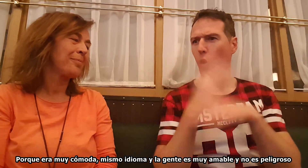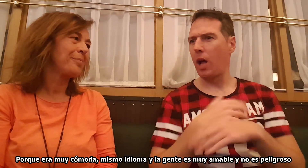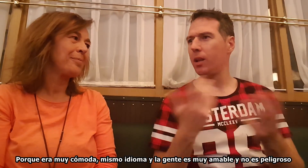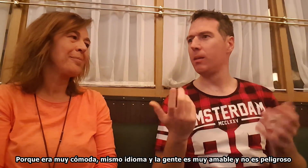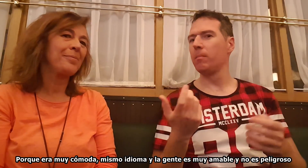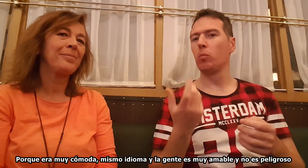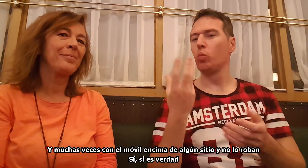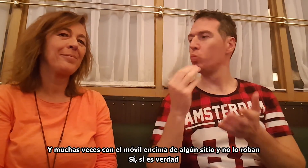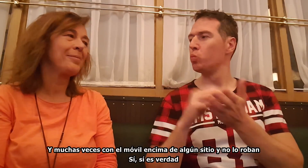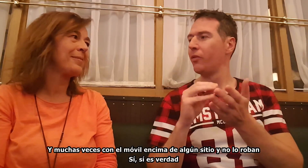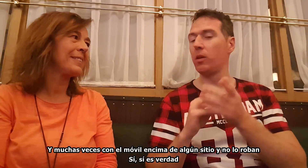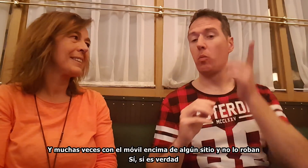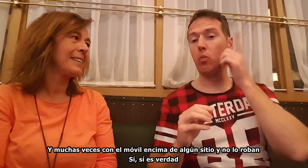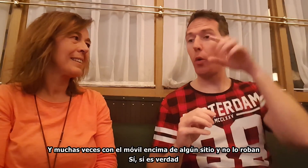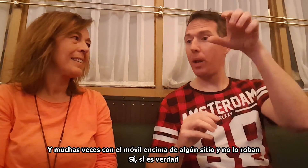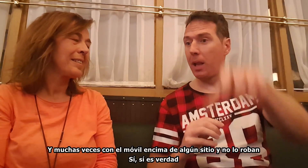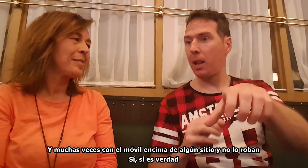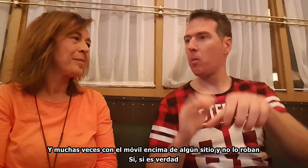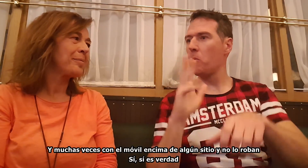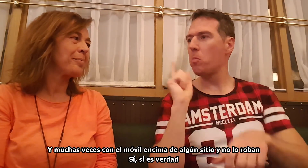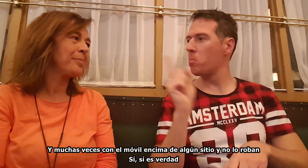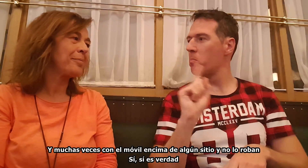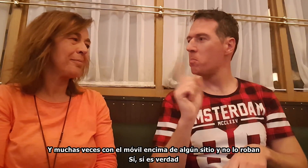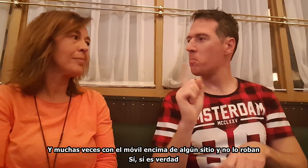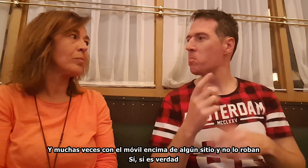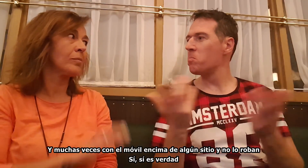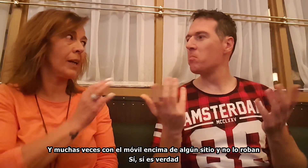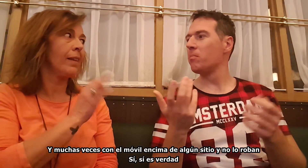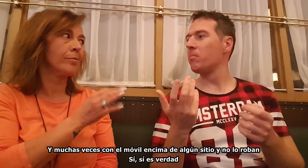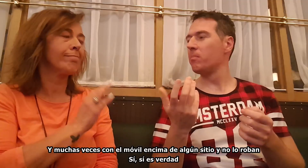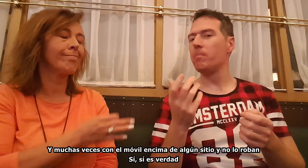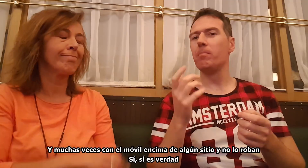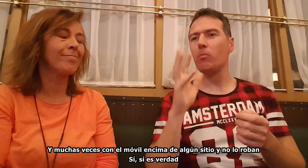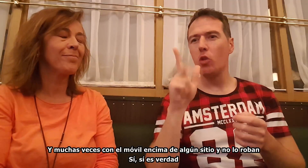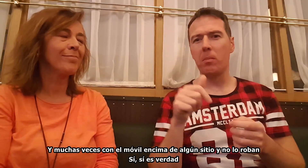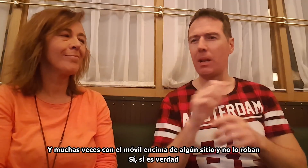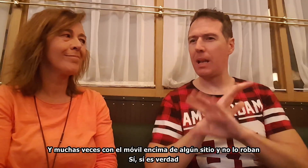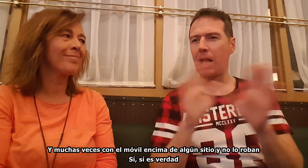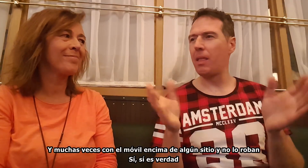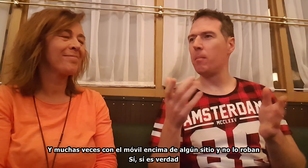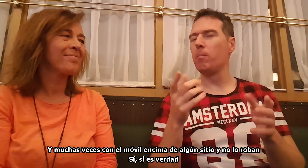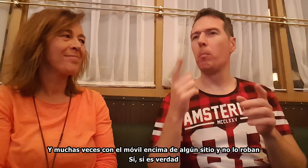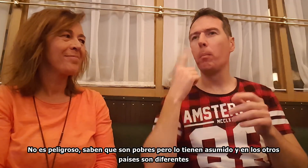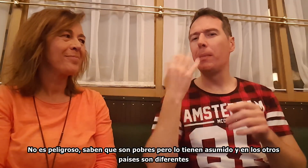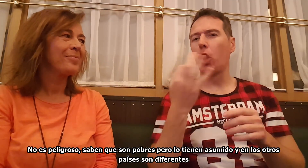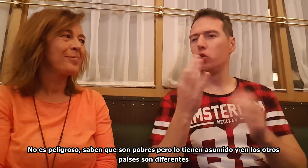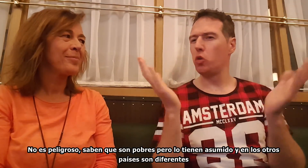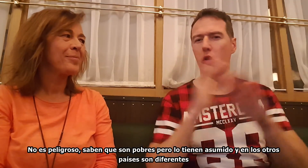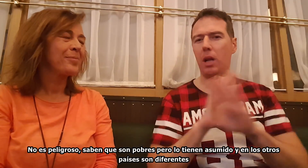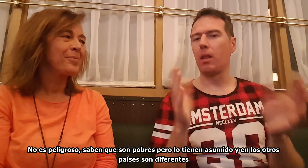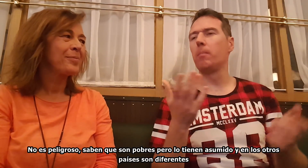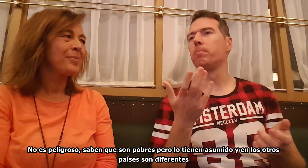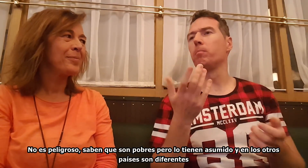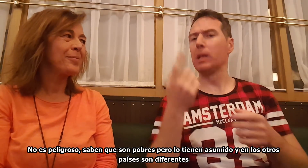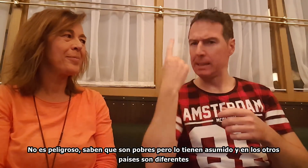peligroso. Y muchas veces con el móvil encima de algún sitio y no lo roban. No es peligroso.